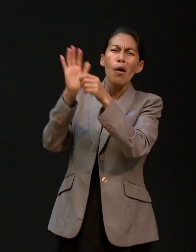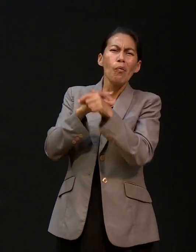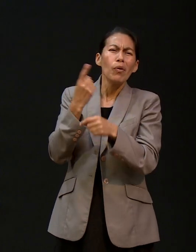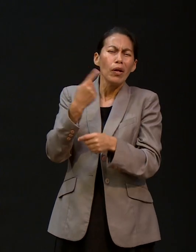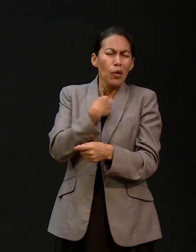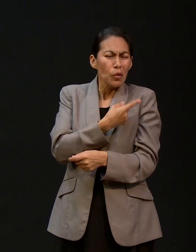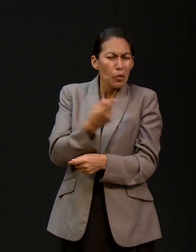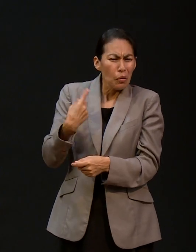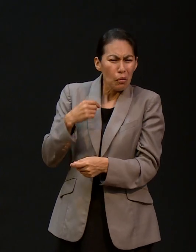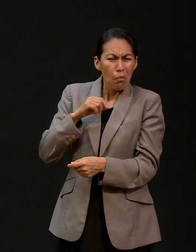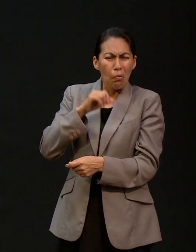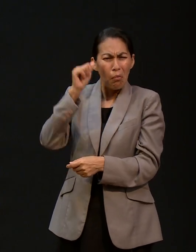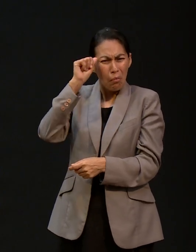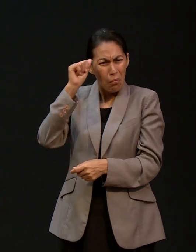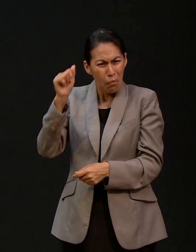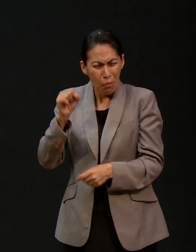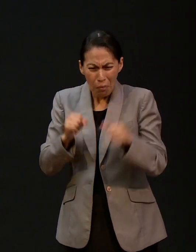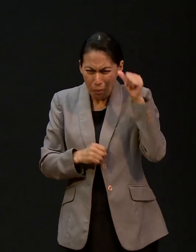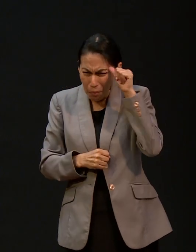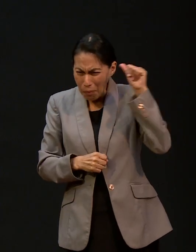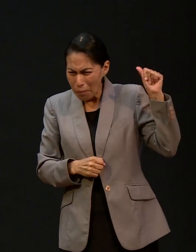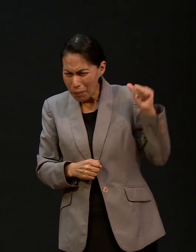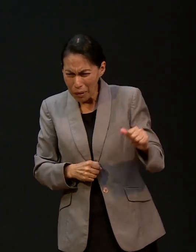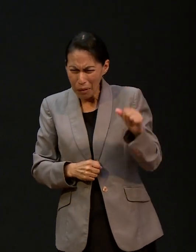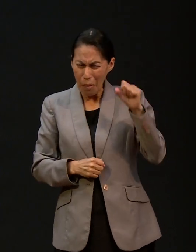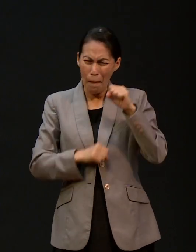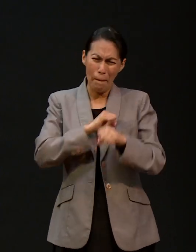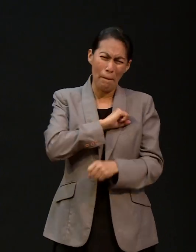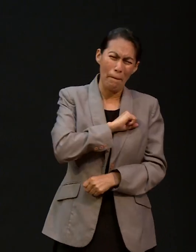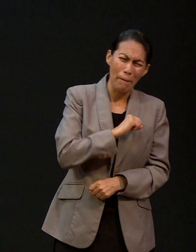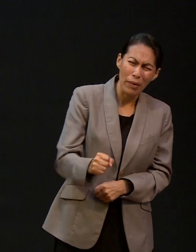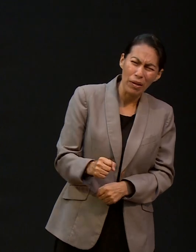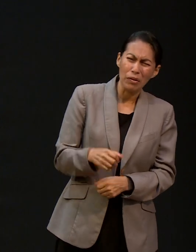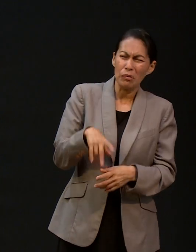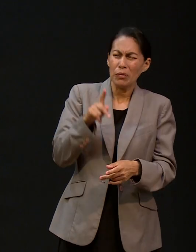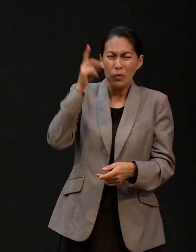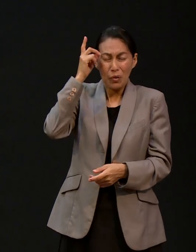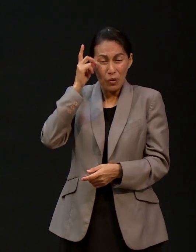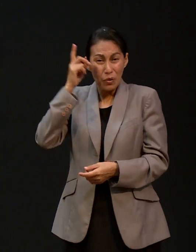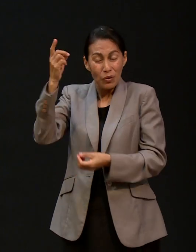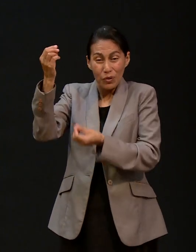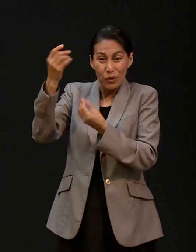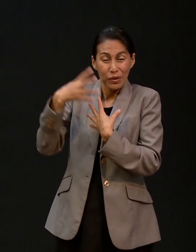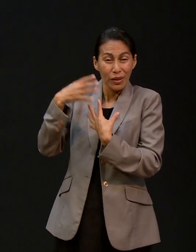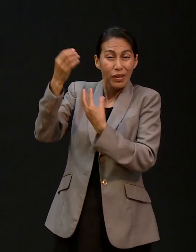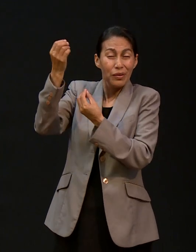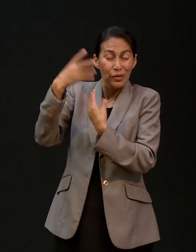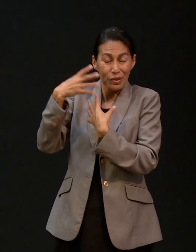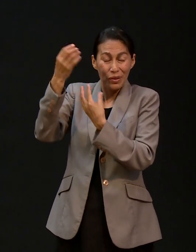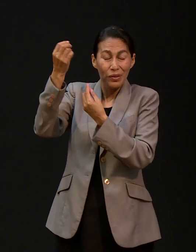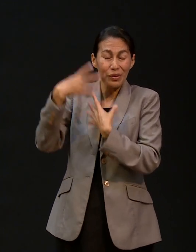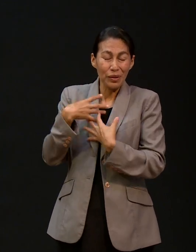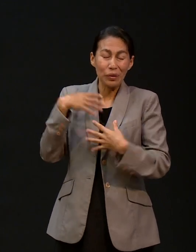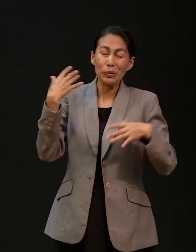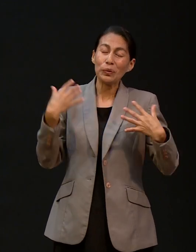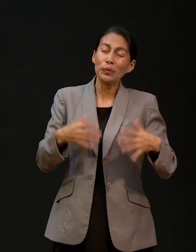Cristo murió por nosotros. Y si Dios nos ha dado lo más precioso del cielo, ¿cómo no nos va a dar todo lo demás?